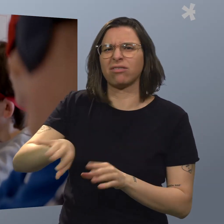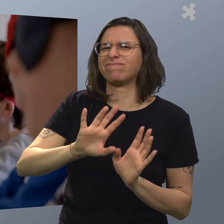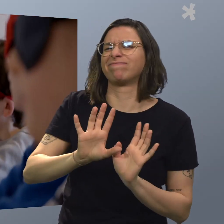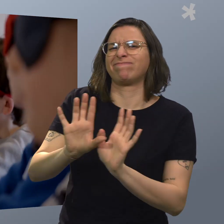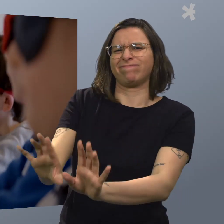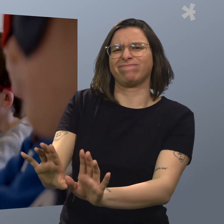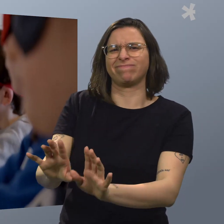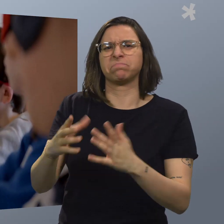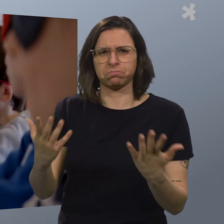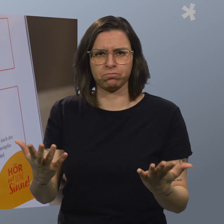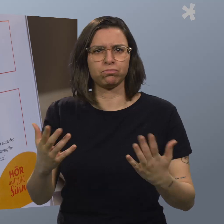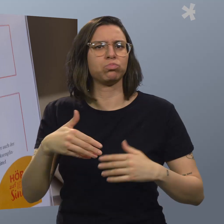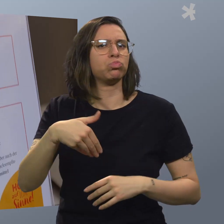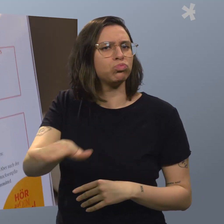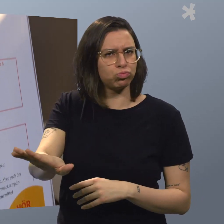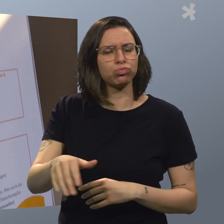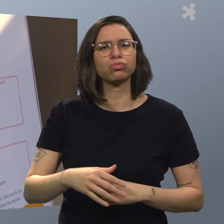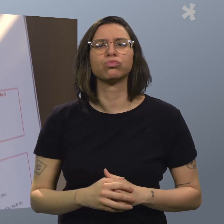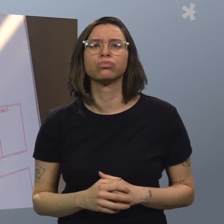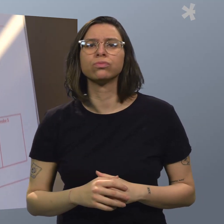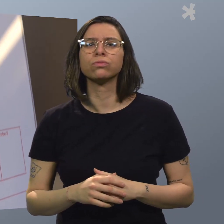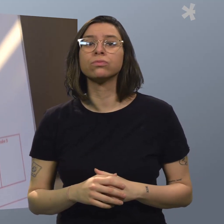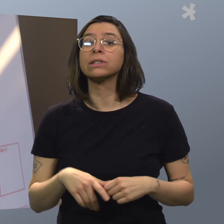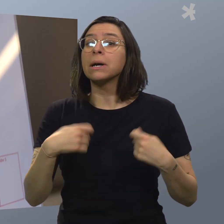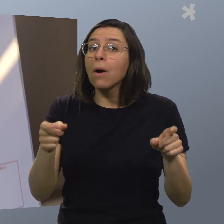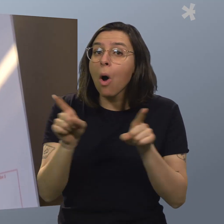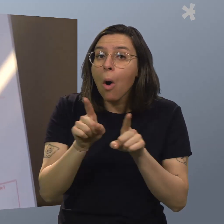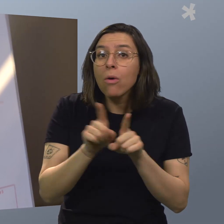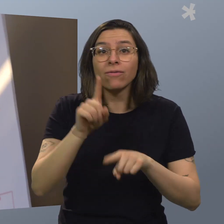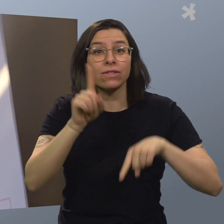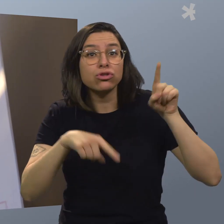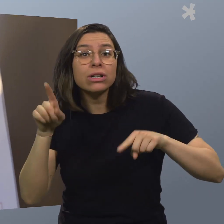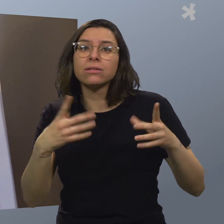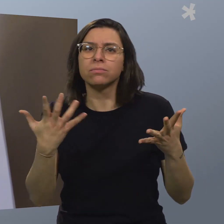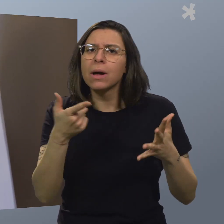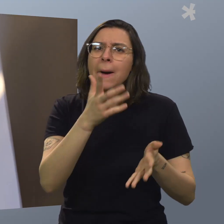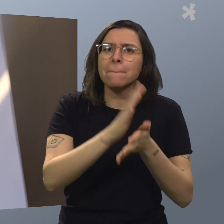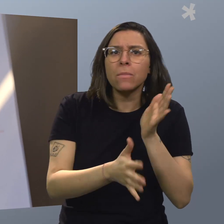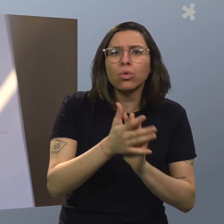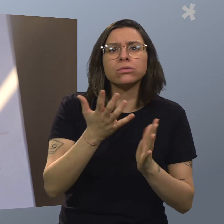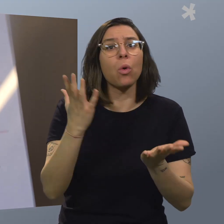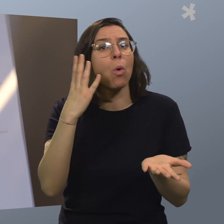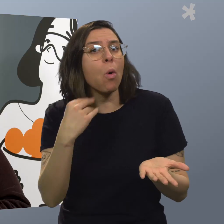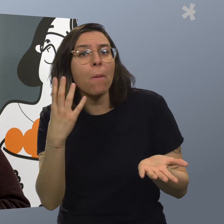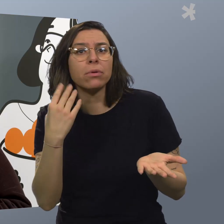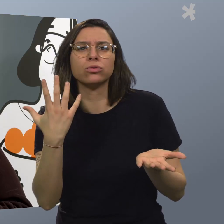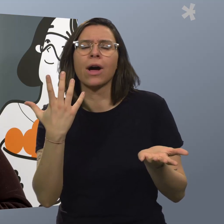weggeben. Es sind verschiedene Gemüse,